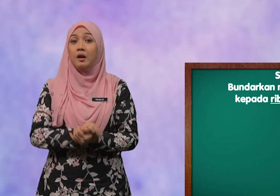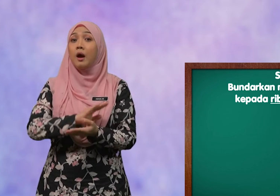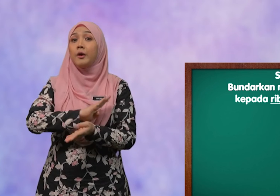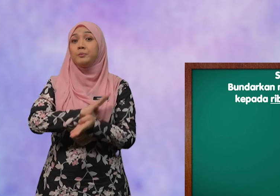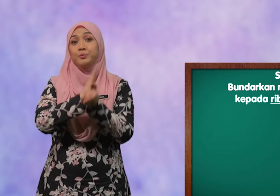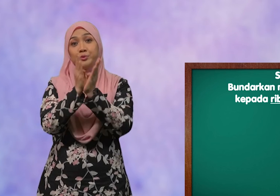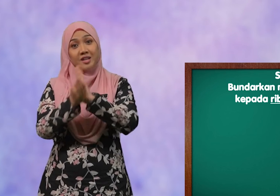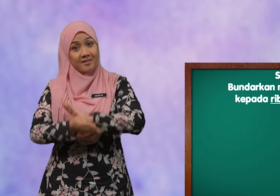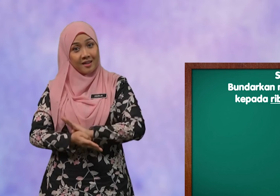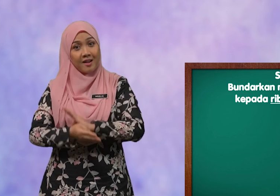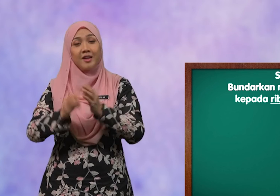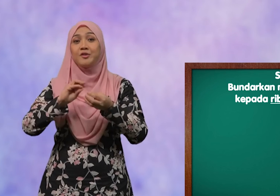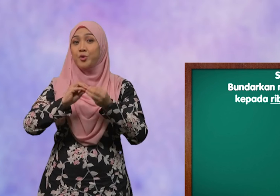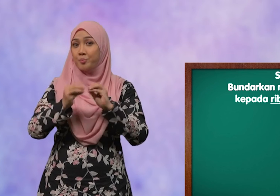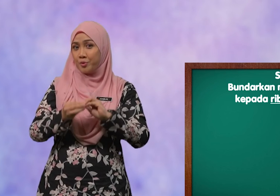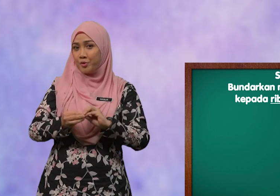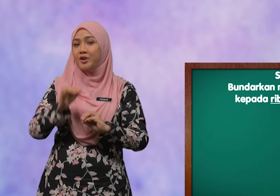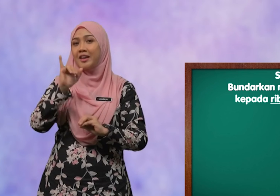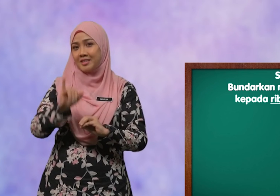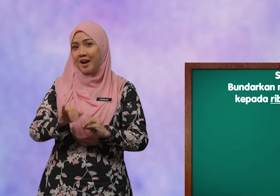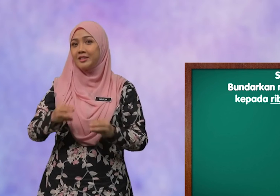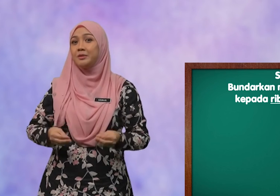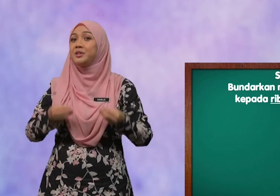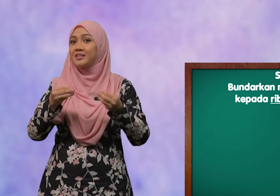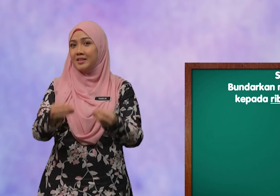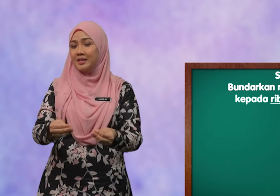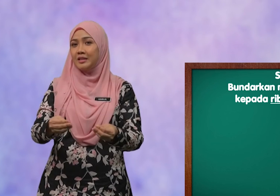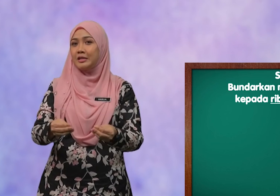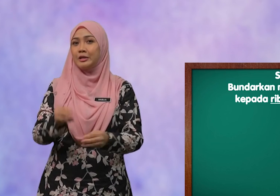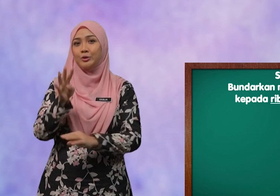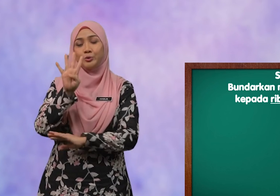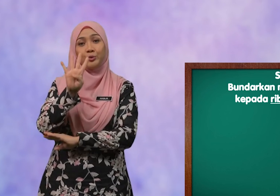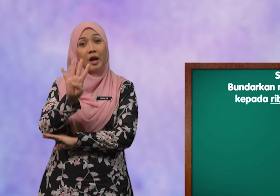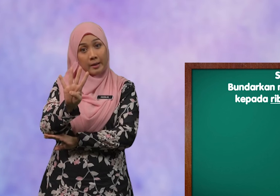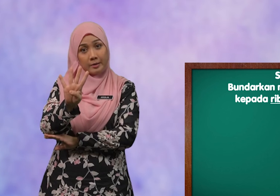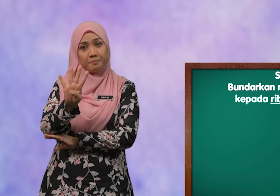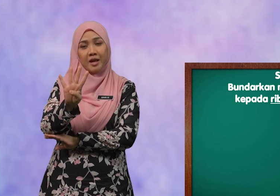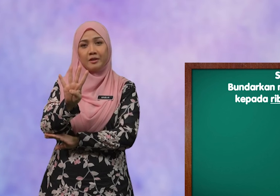Bundarkan nombor yang diberi iaitu 4